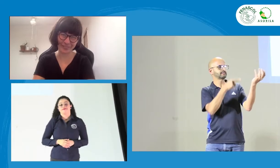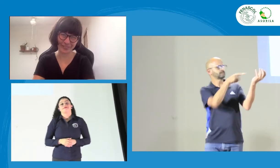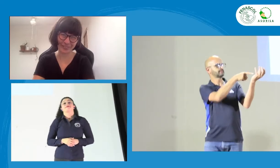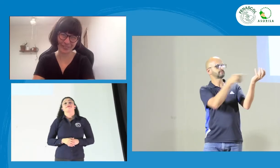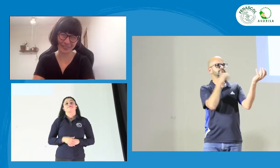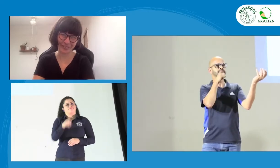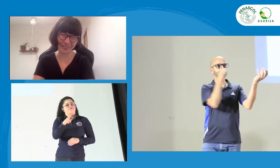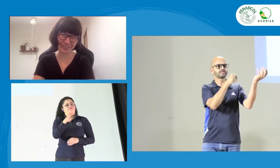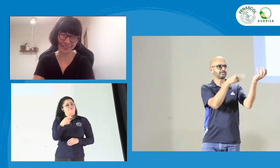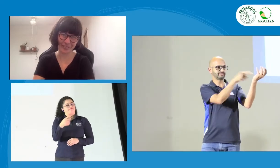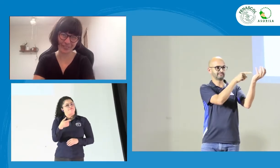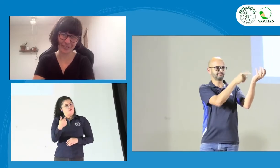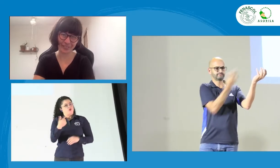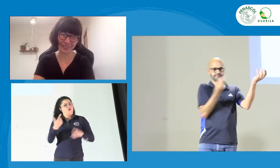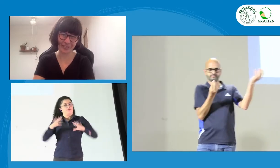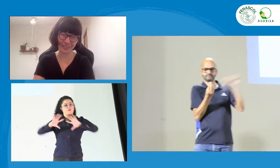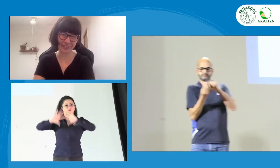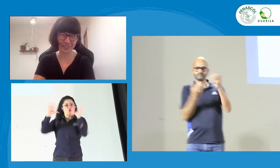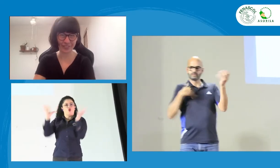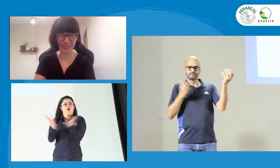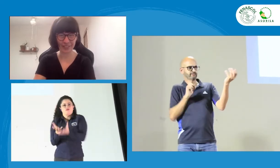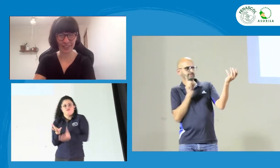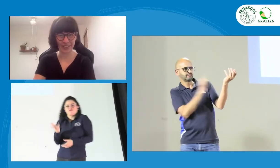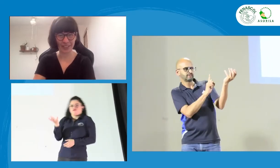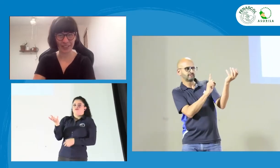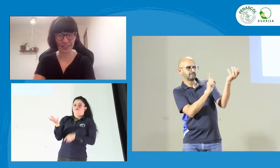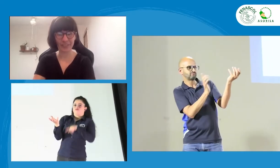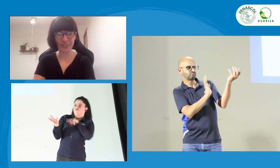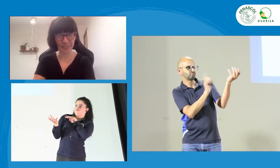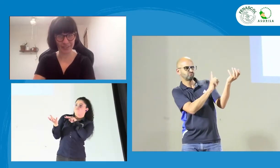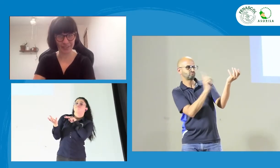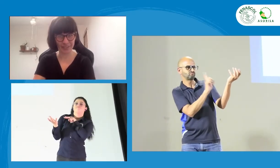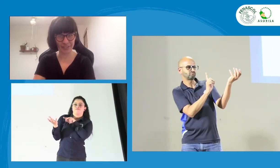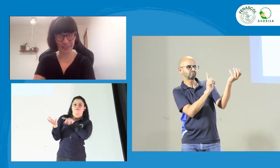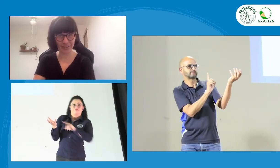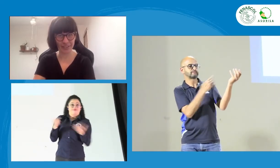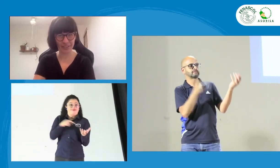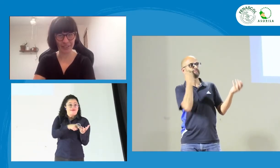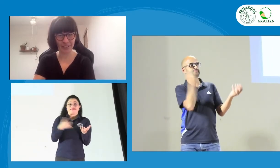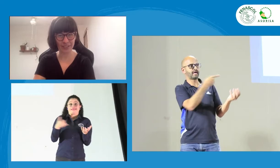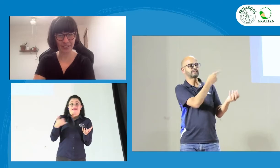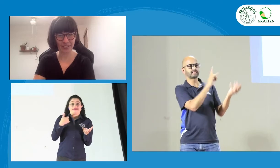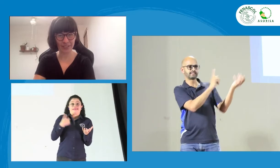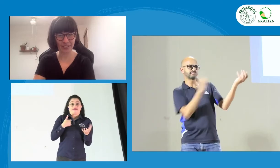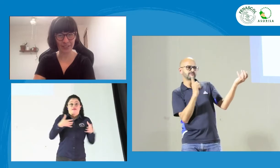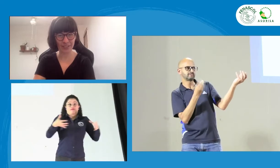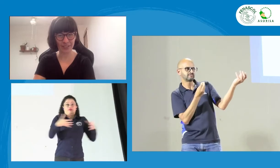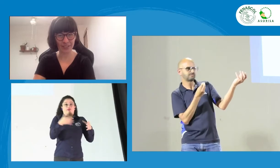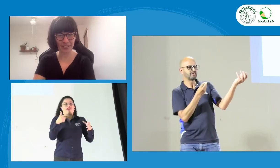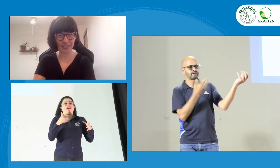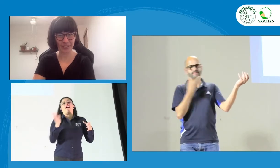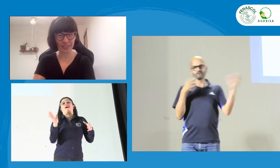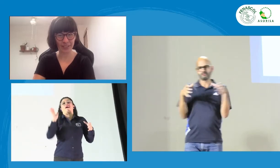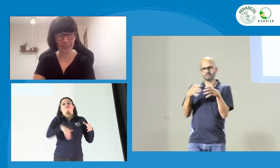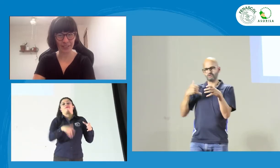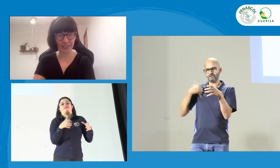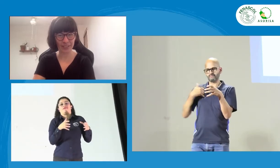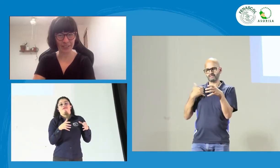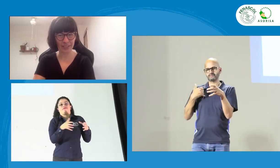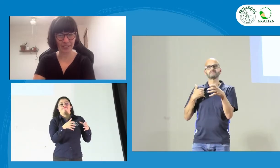Lo que vimos sobre los diferentes grupos de los